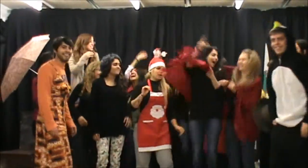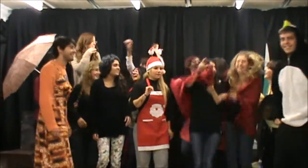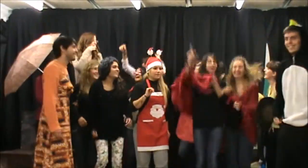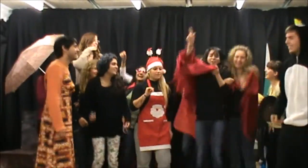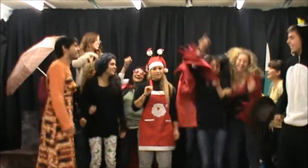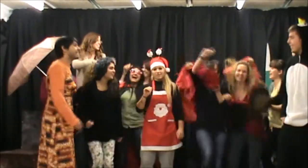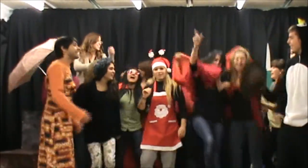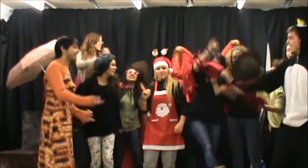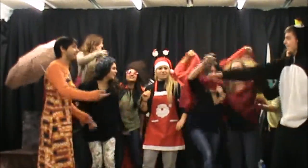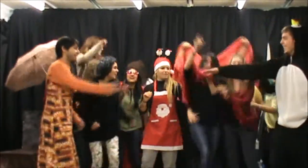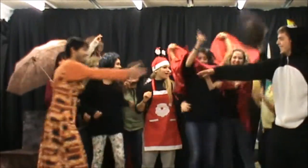corriba.